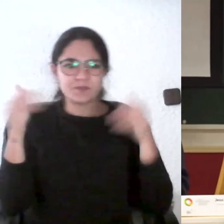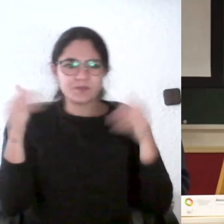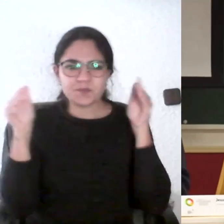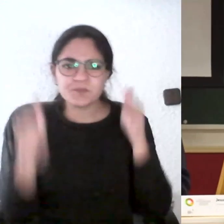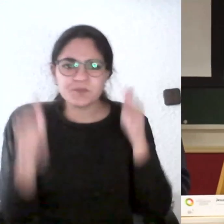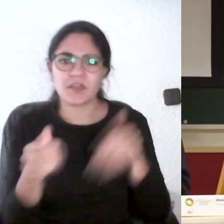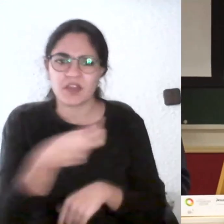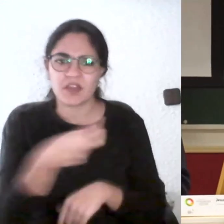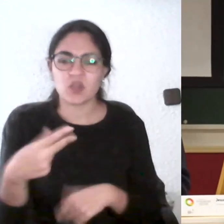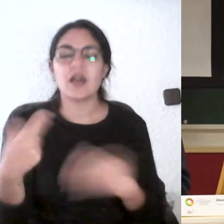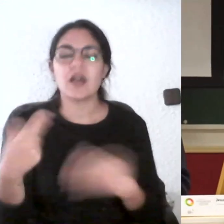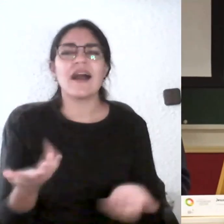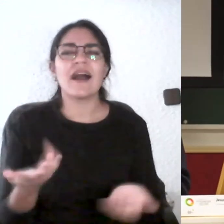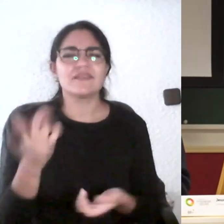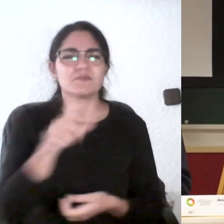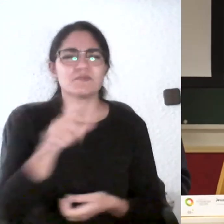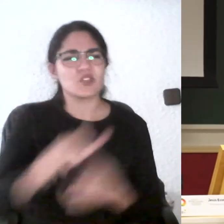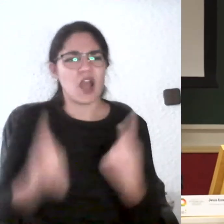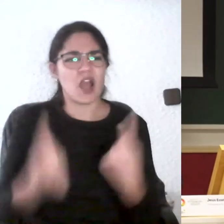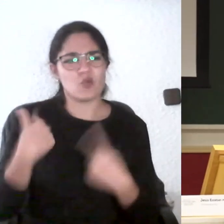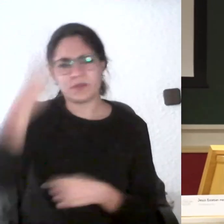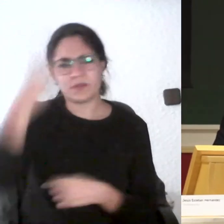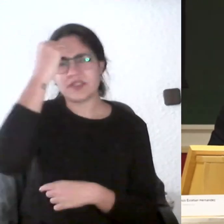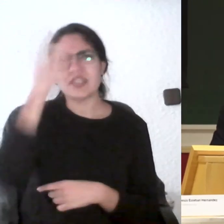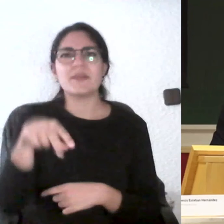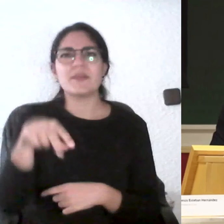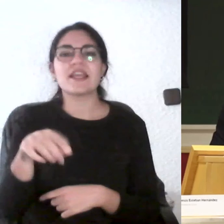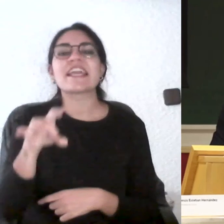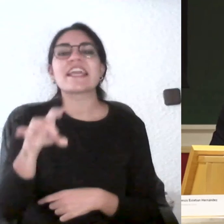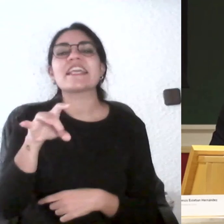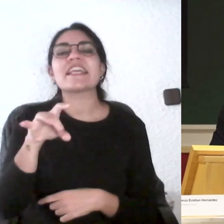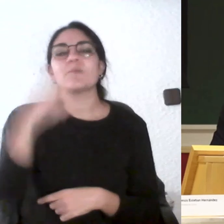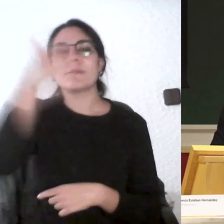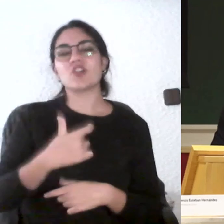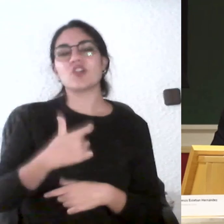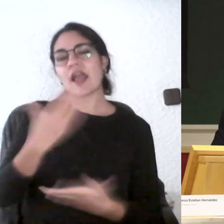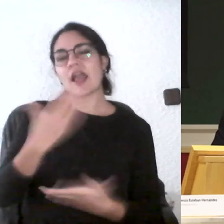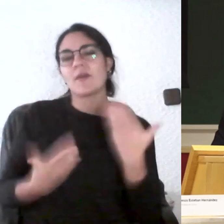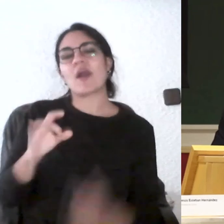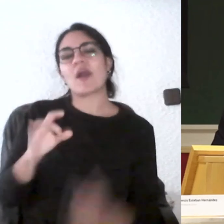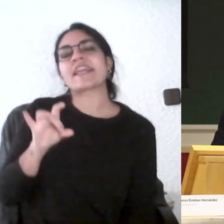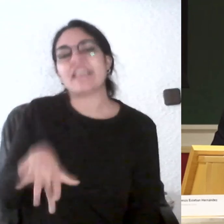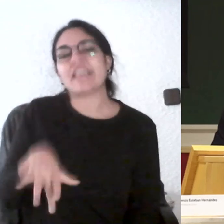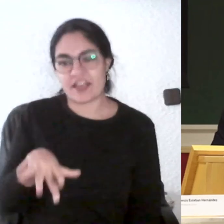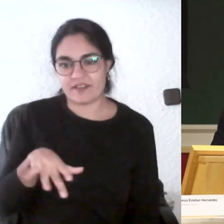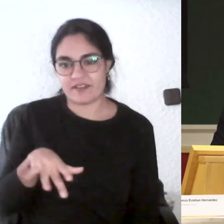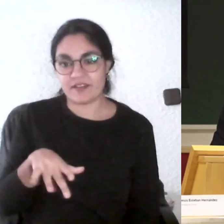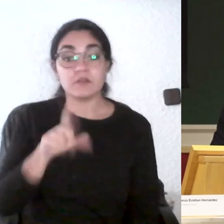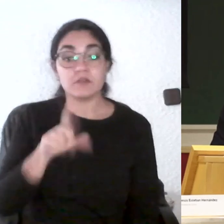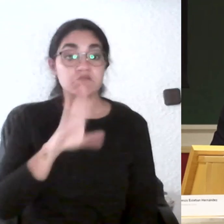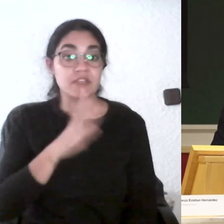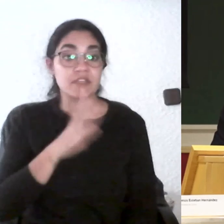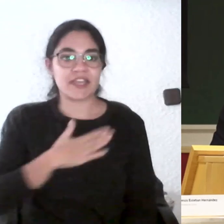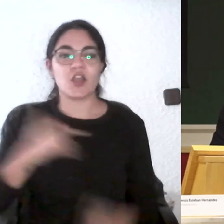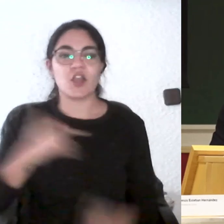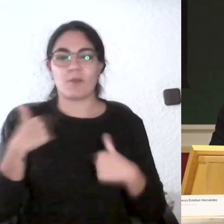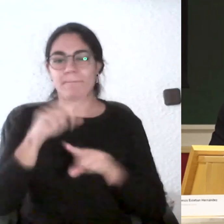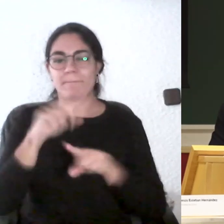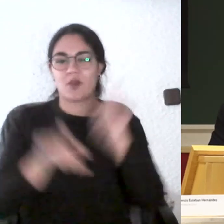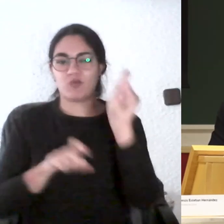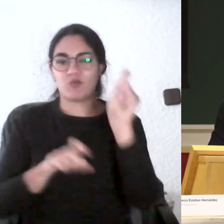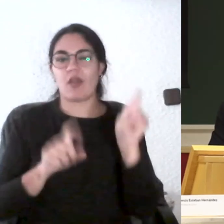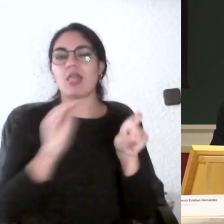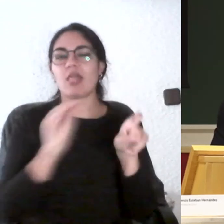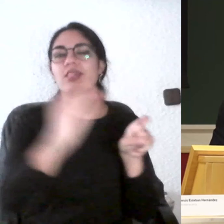la pregunta de quién evalúa y es y es un poco la pregunta que yo también quería introducir porque hay una